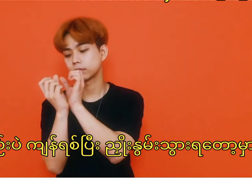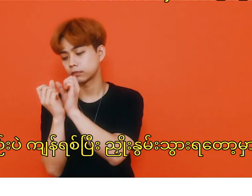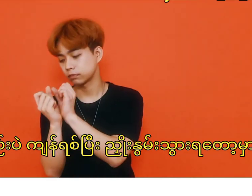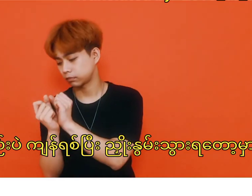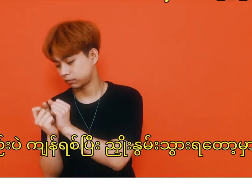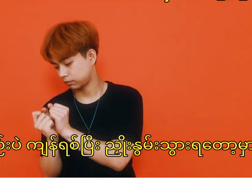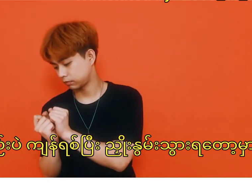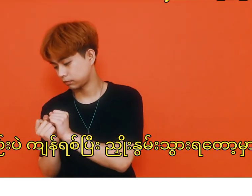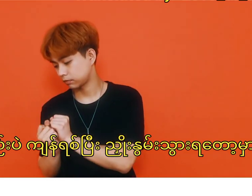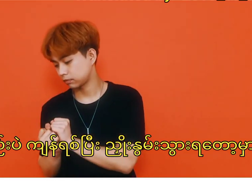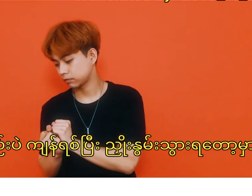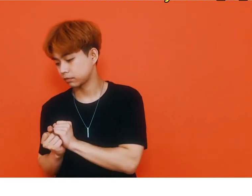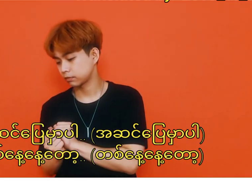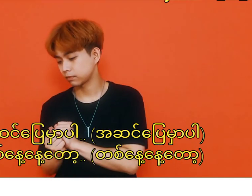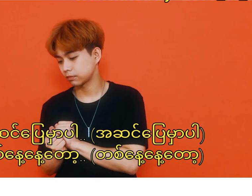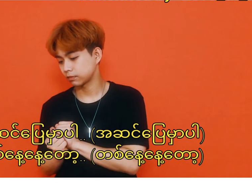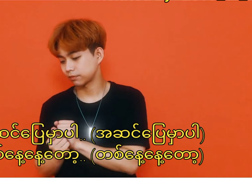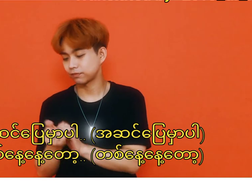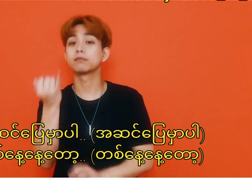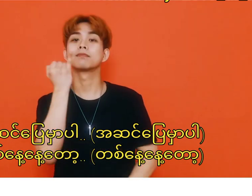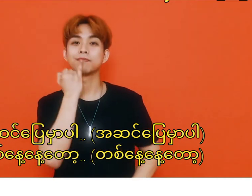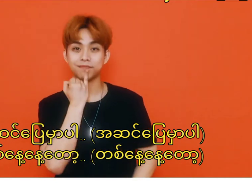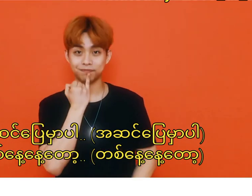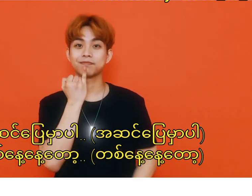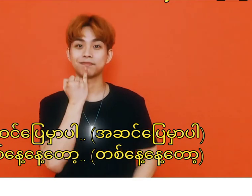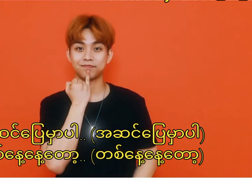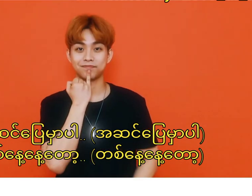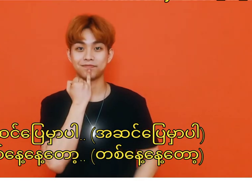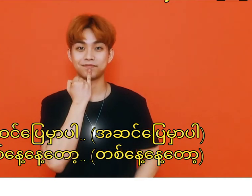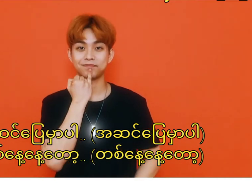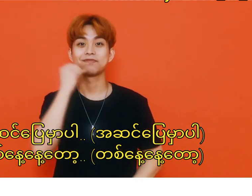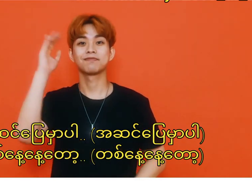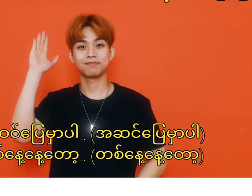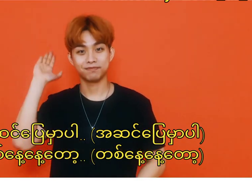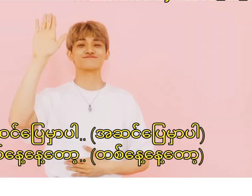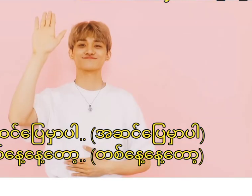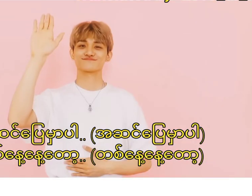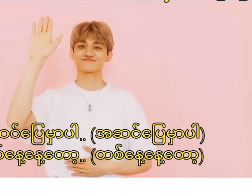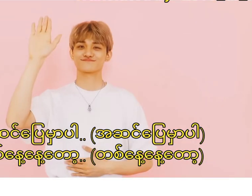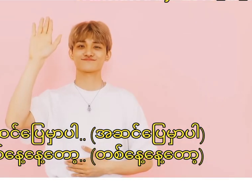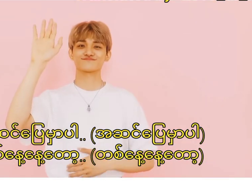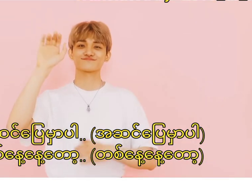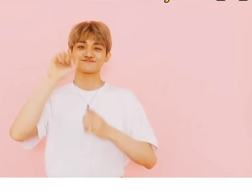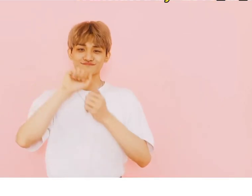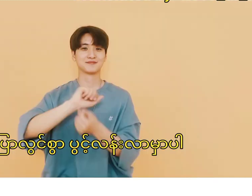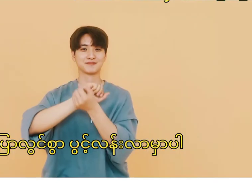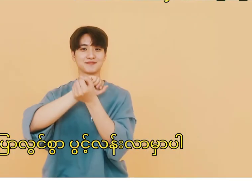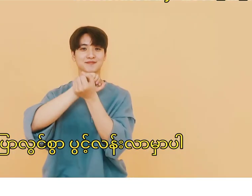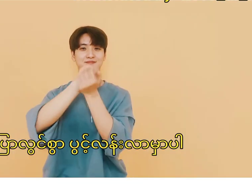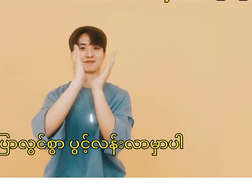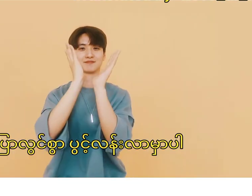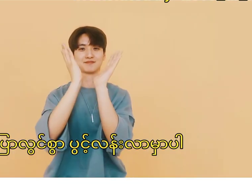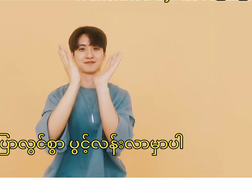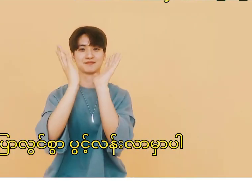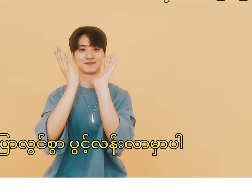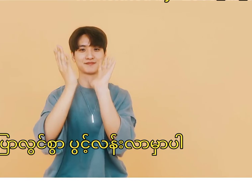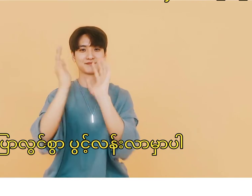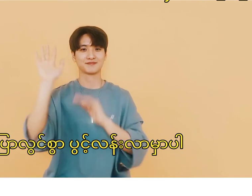않을까 괜찮아 언젠가 다르게 피어날